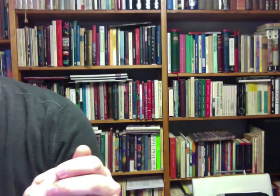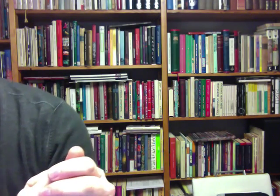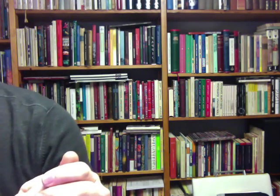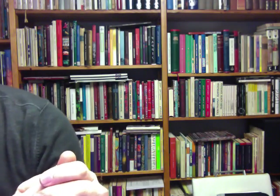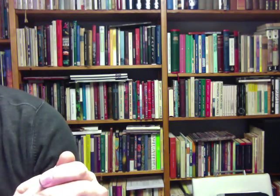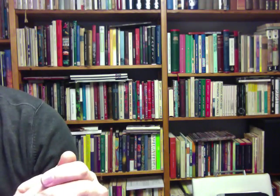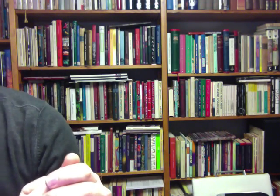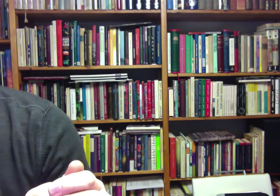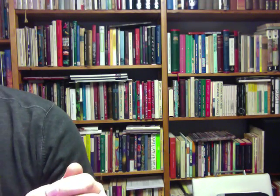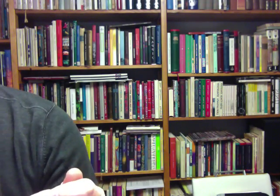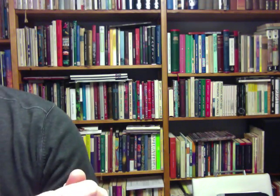Älä varasta.